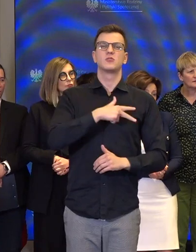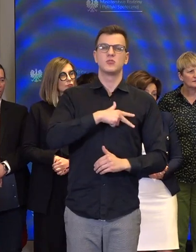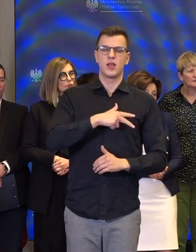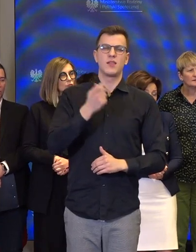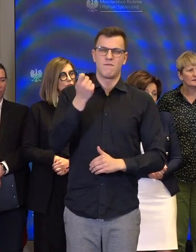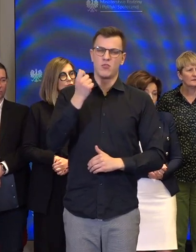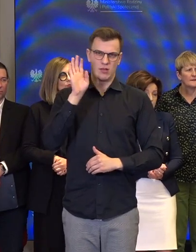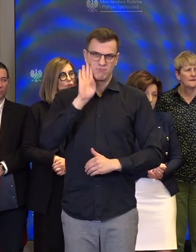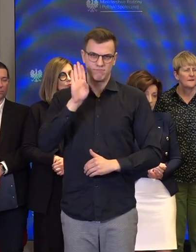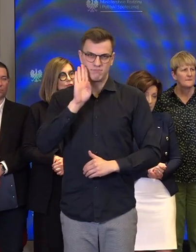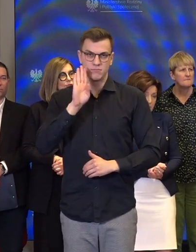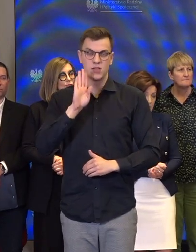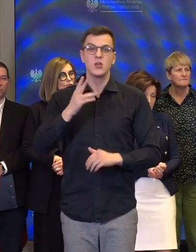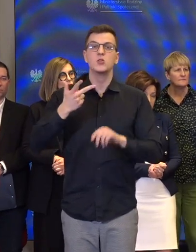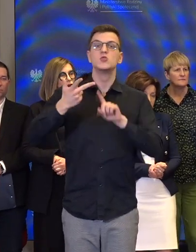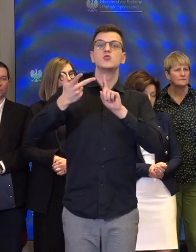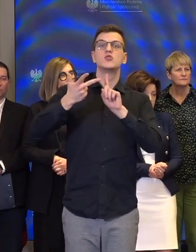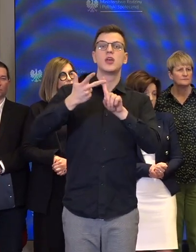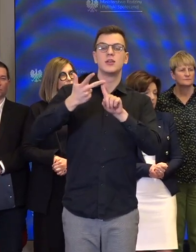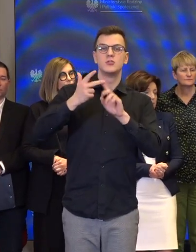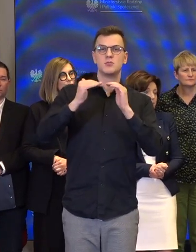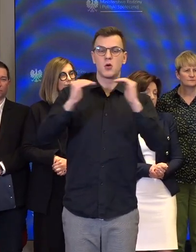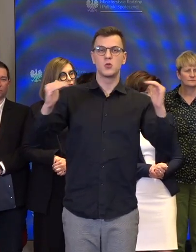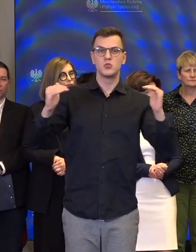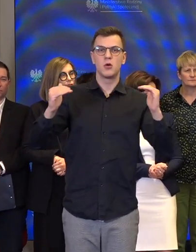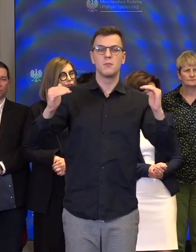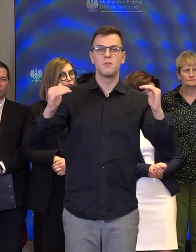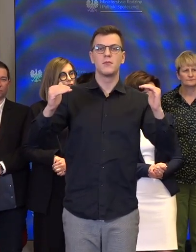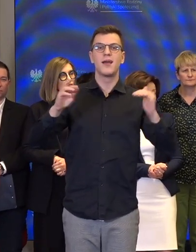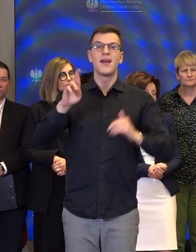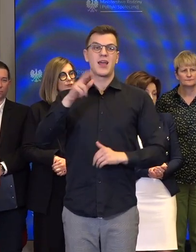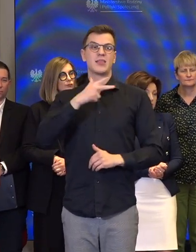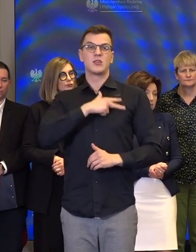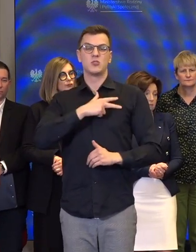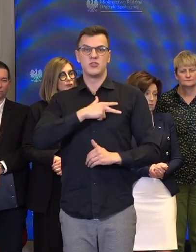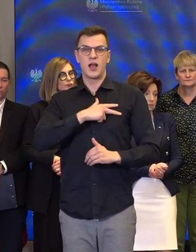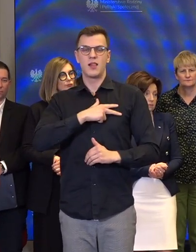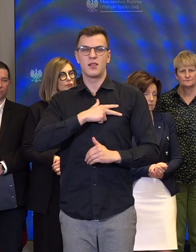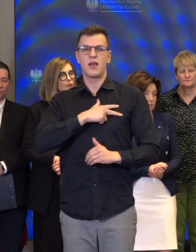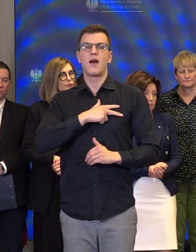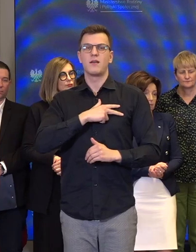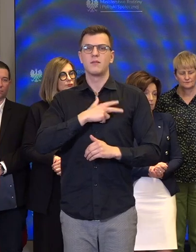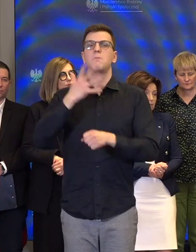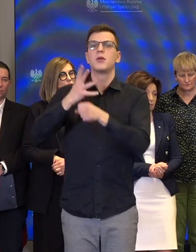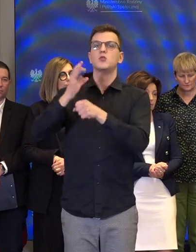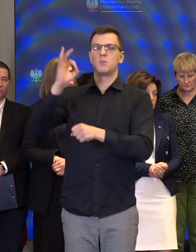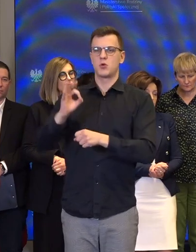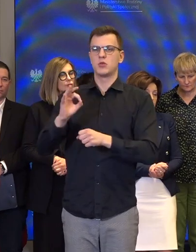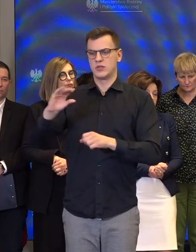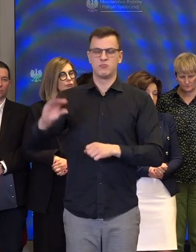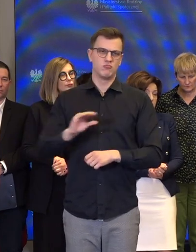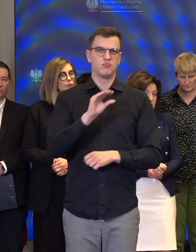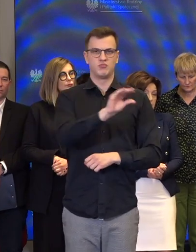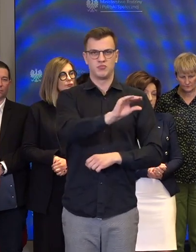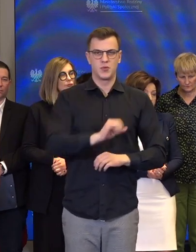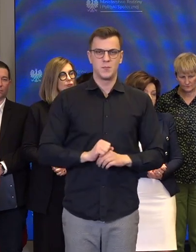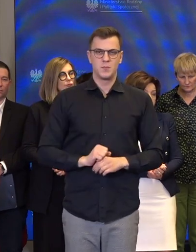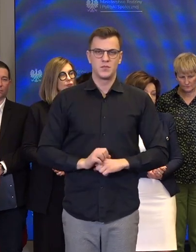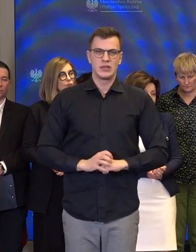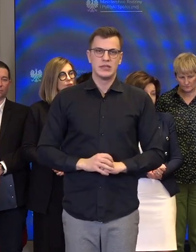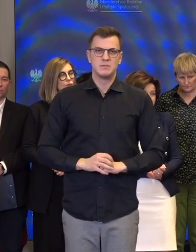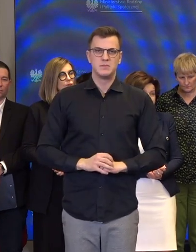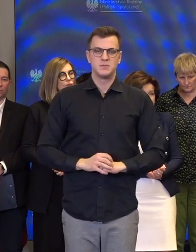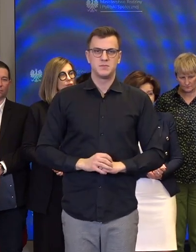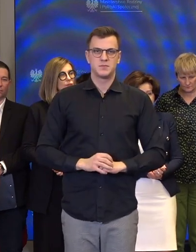Poziom trzeci równy 50% renty socjalnej. Przy